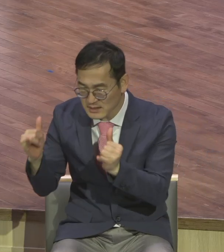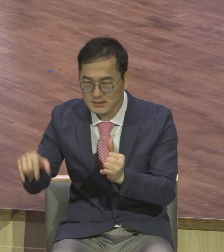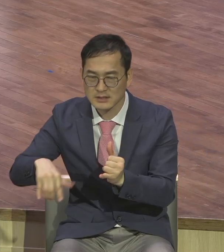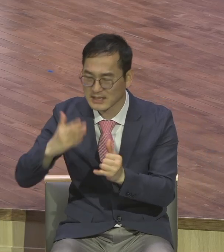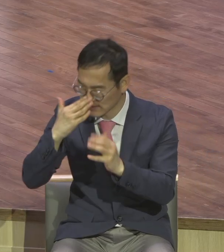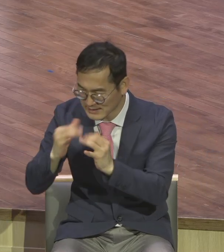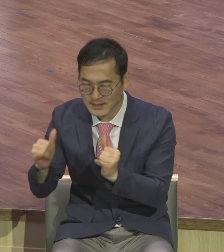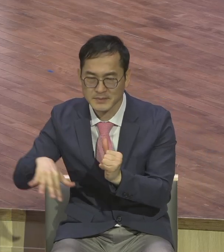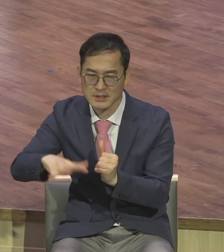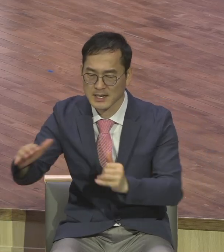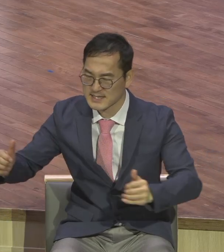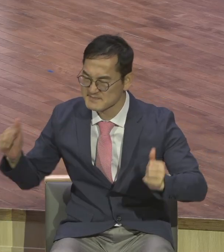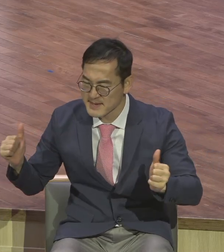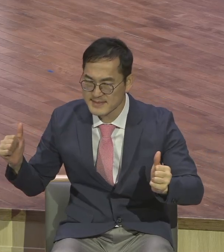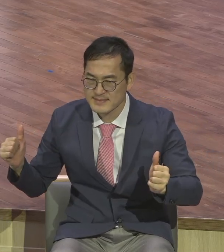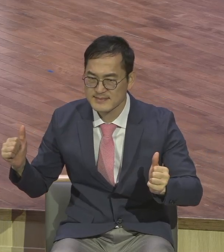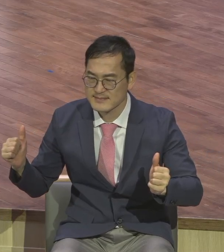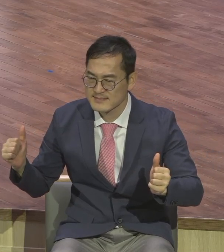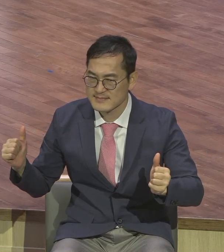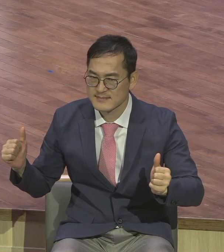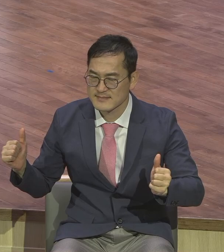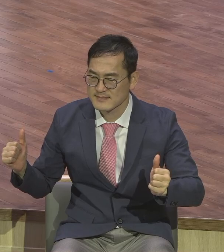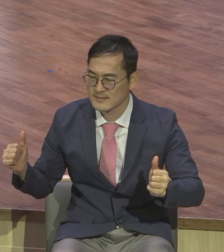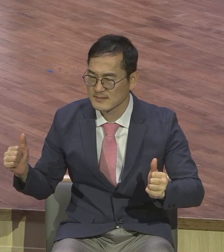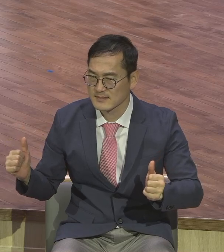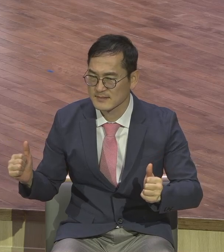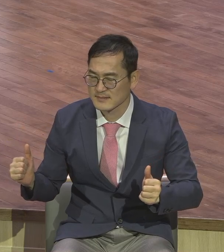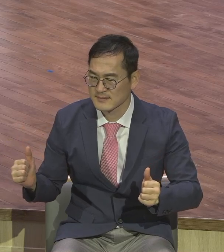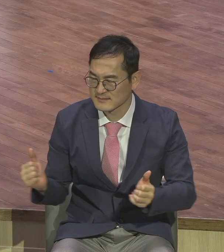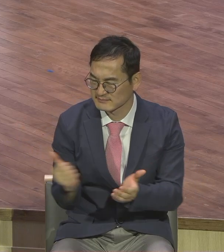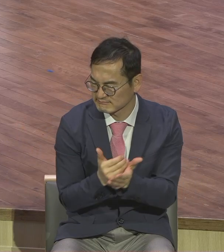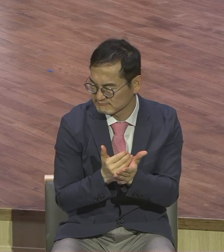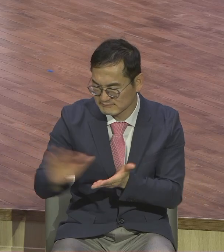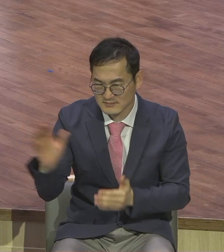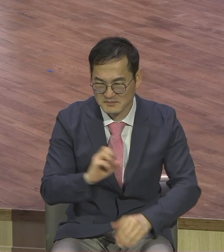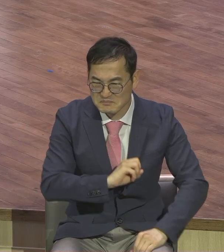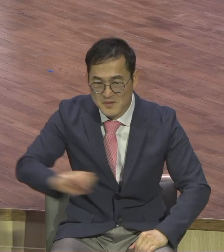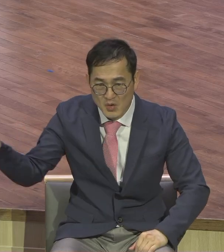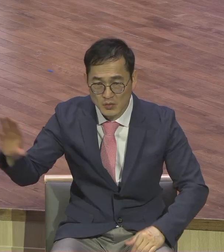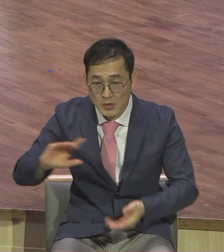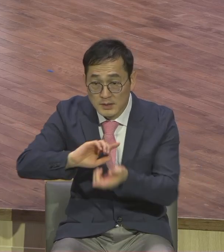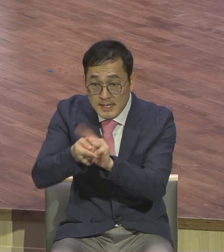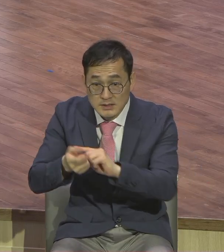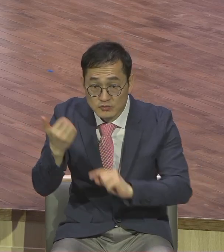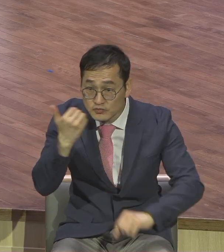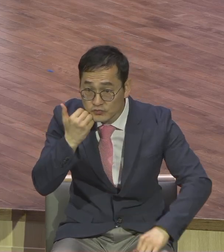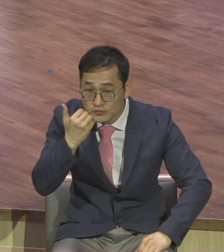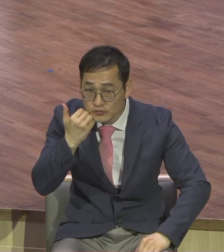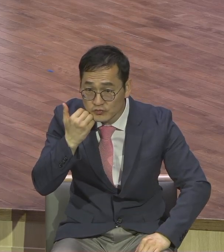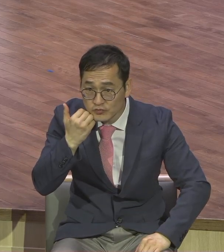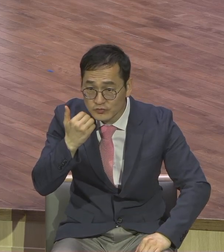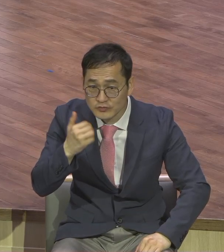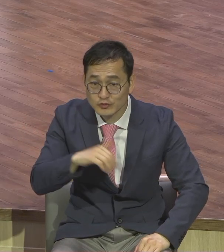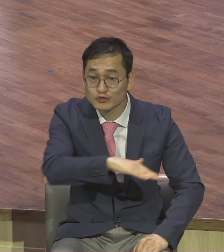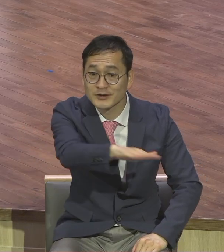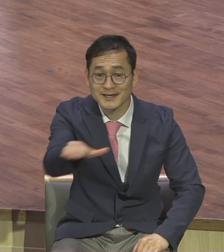보검의 촛대를 보세요. 이방인 유대인에서 이방인 우리에게 옮겨버려 우리 이방인들입니다. 구원